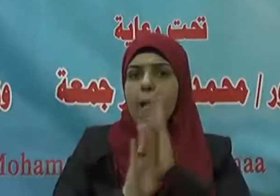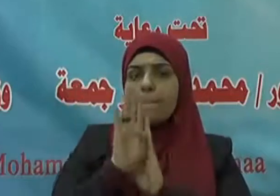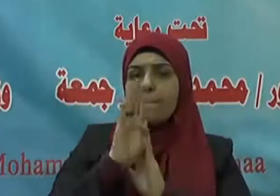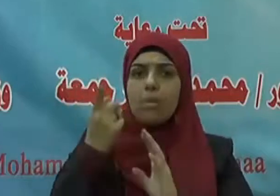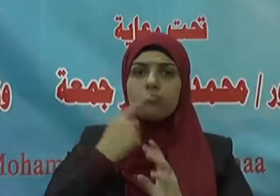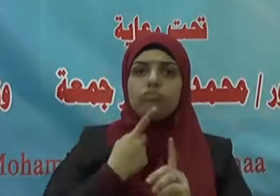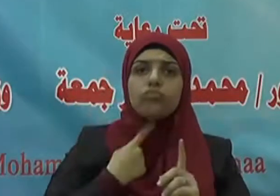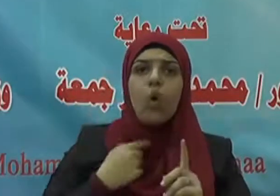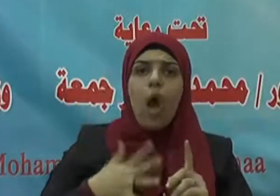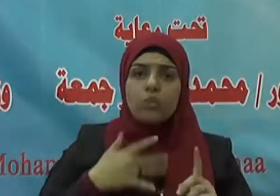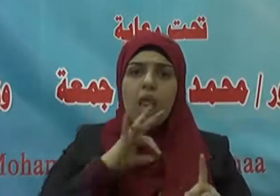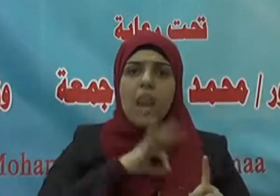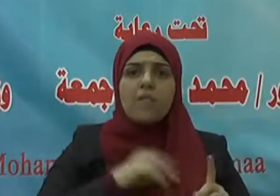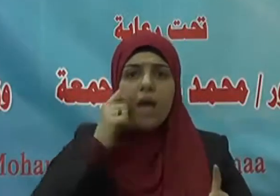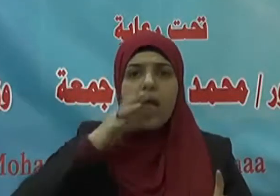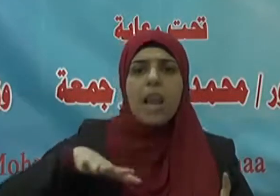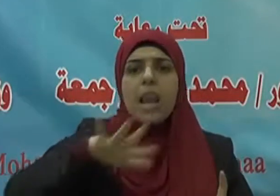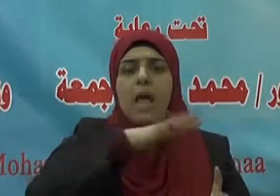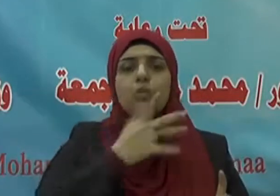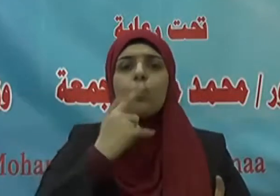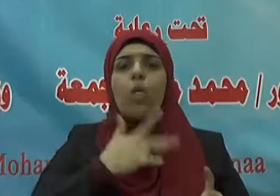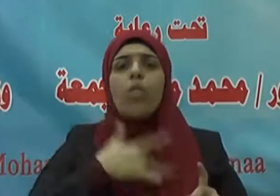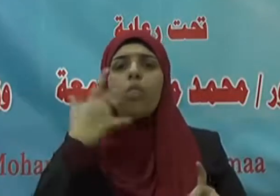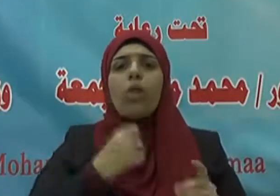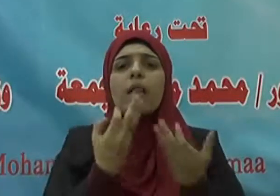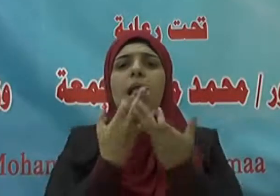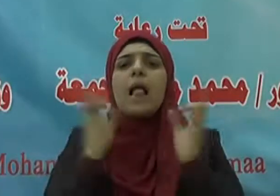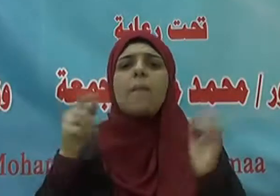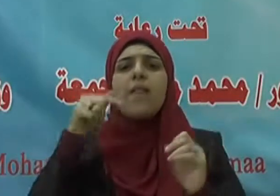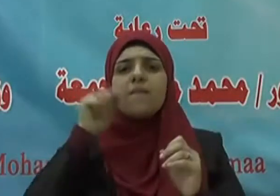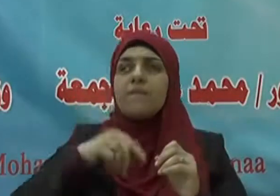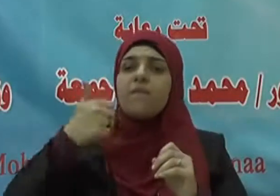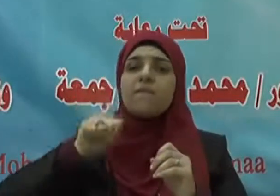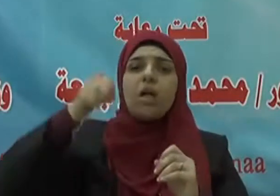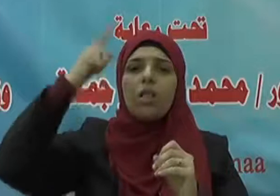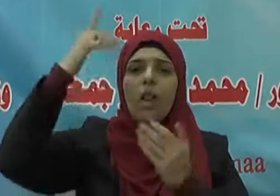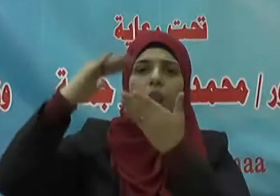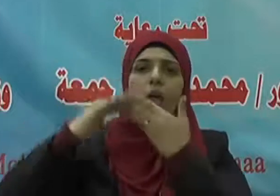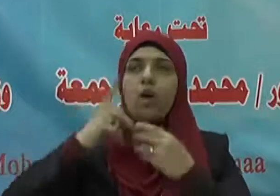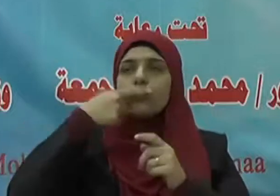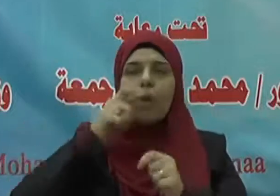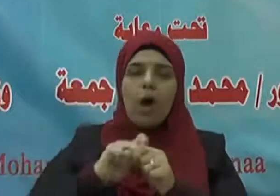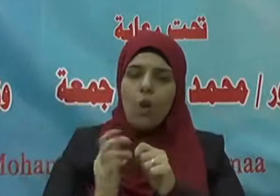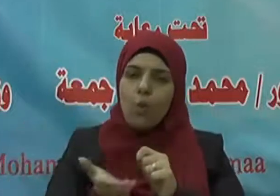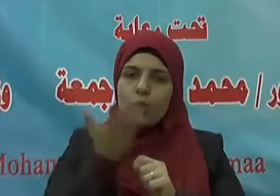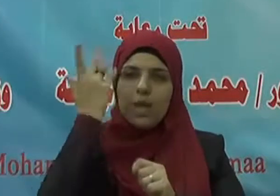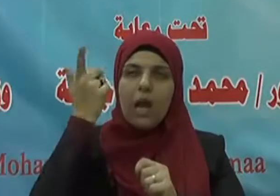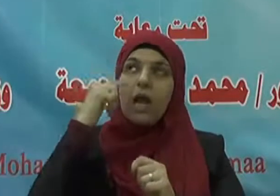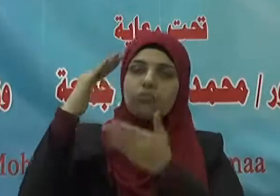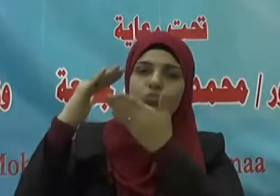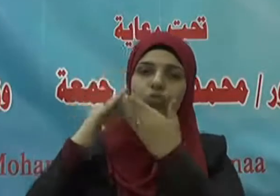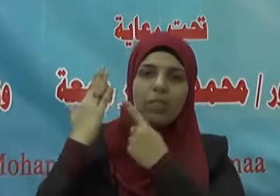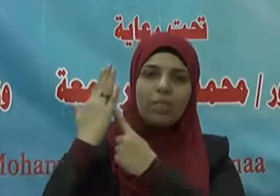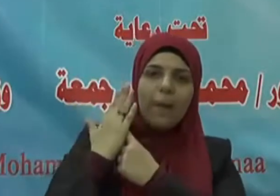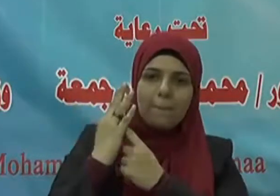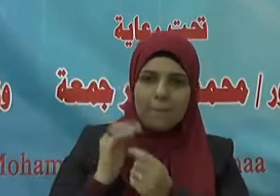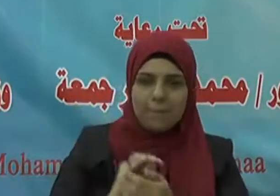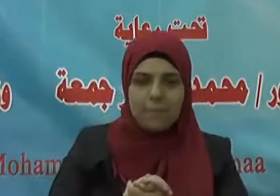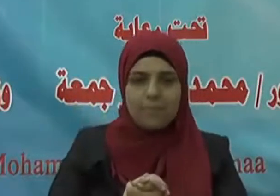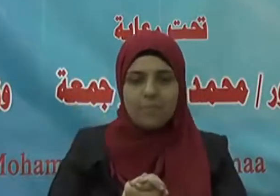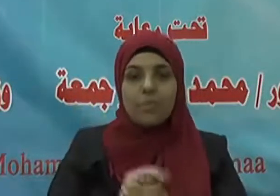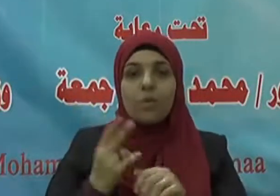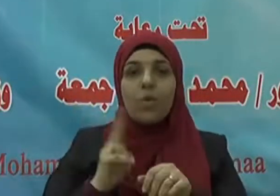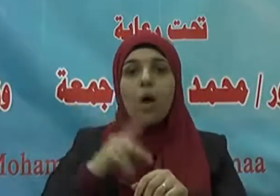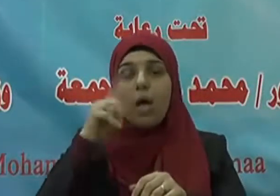ورغبة في نفع الناس وثقة كاملة في فضل الله تعالى وتوفيقه